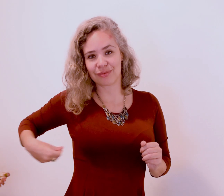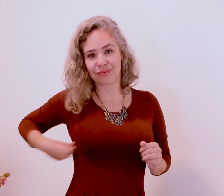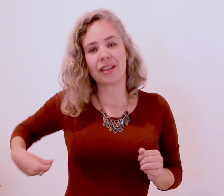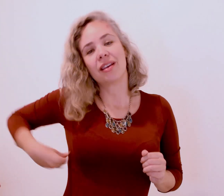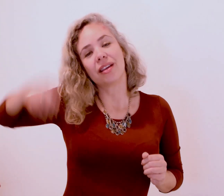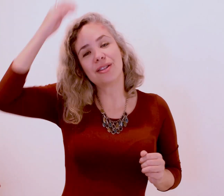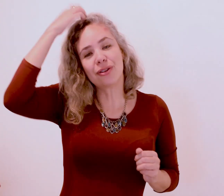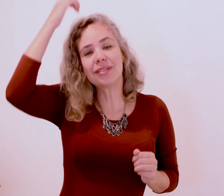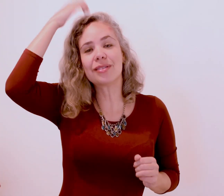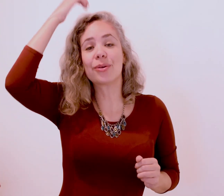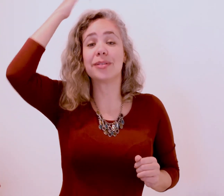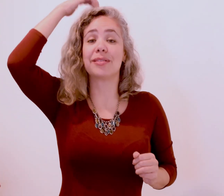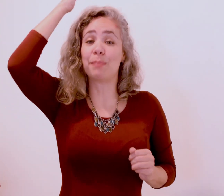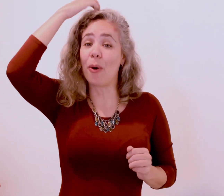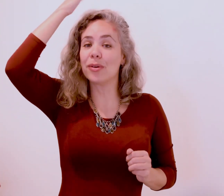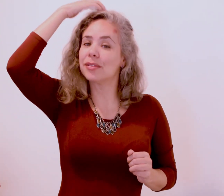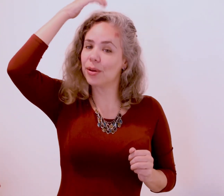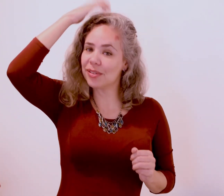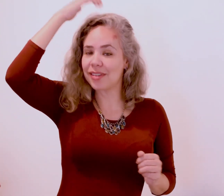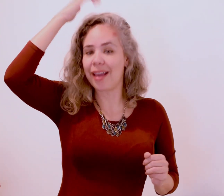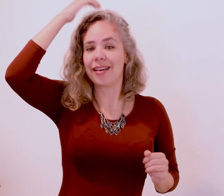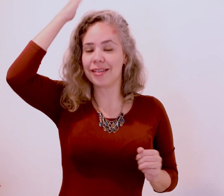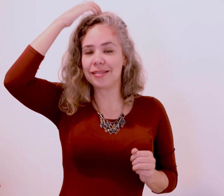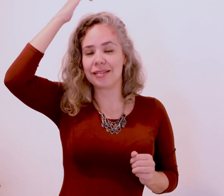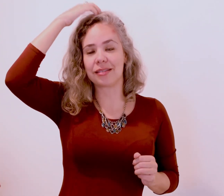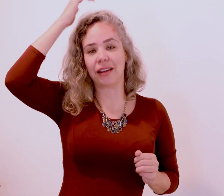E todas as coisas boas E eu sei que existem